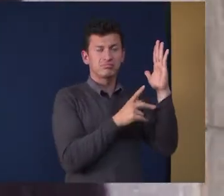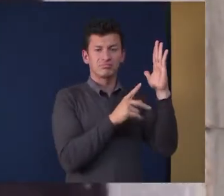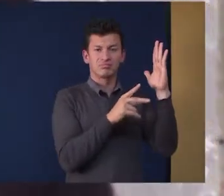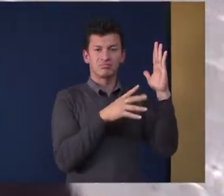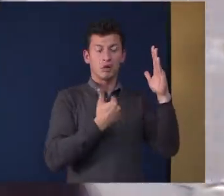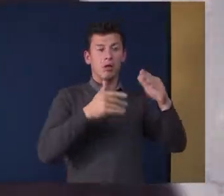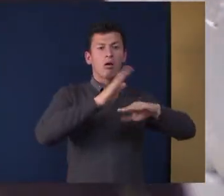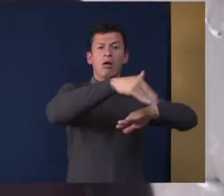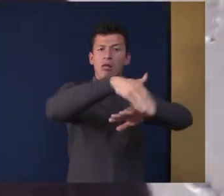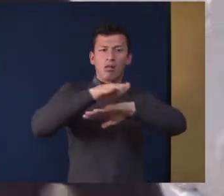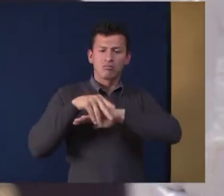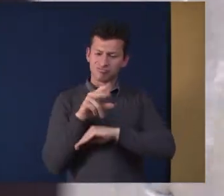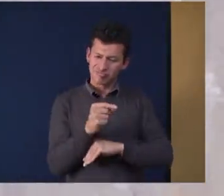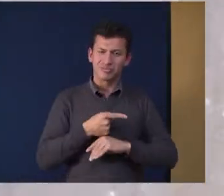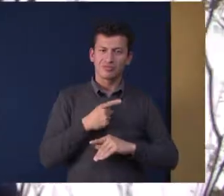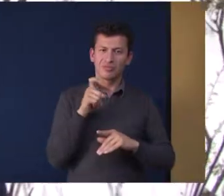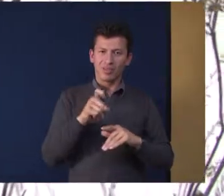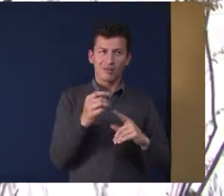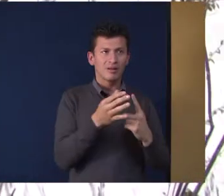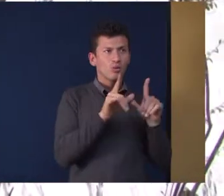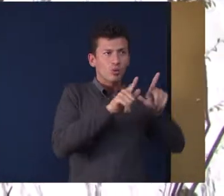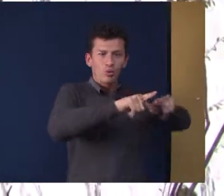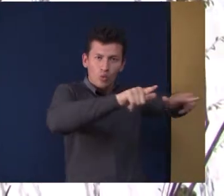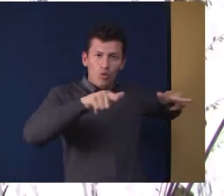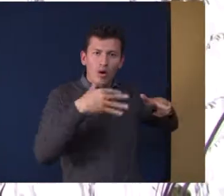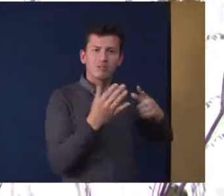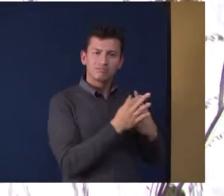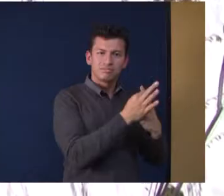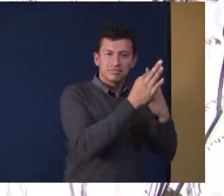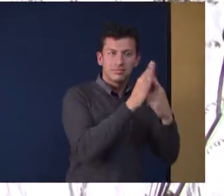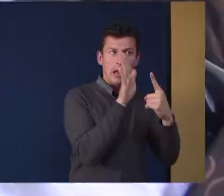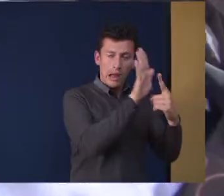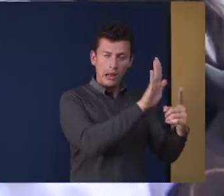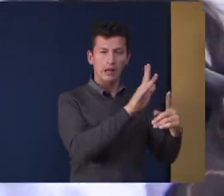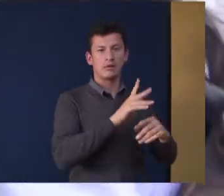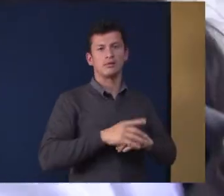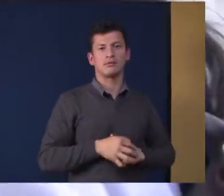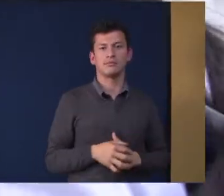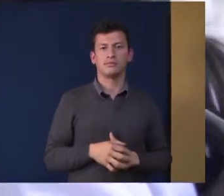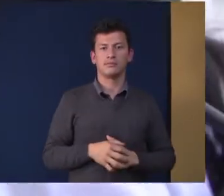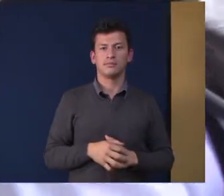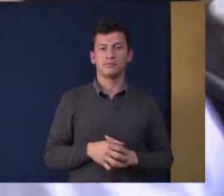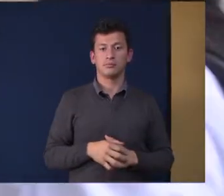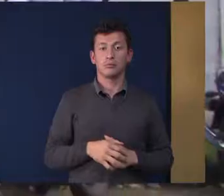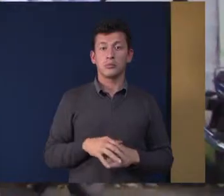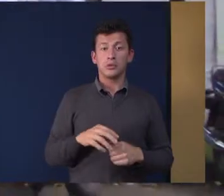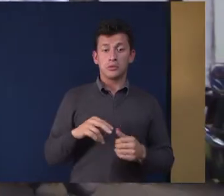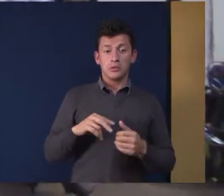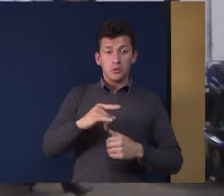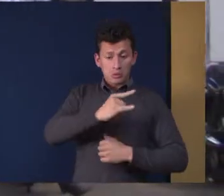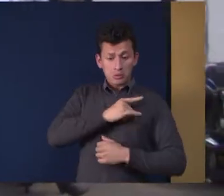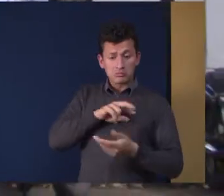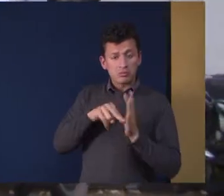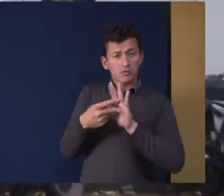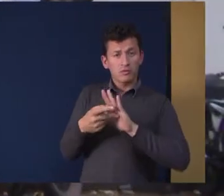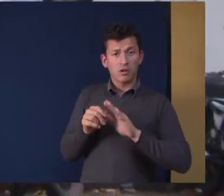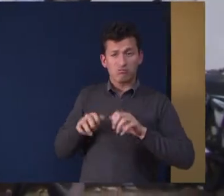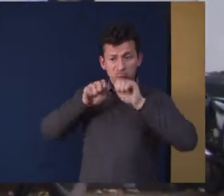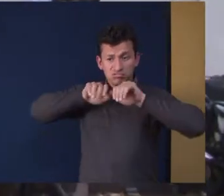El hecho de que esto sea público no significa que no lo cuidemos ni lo hagamos parte nuestra Si no